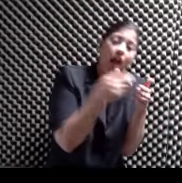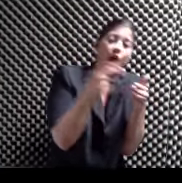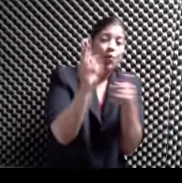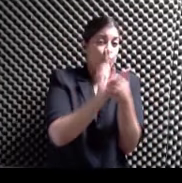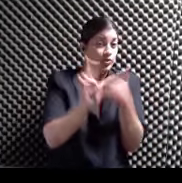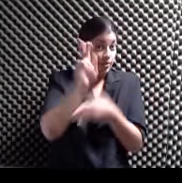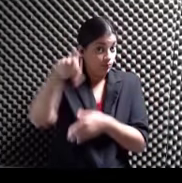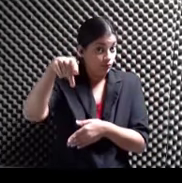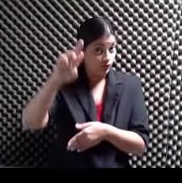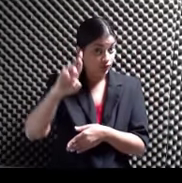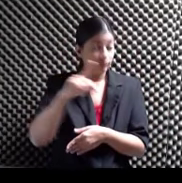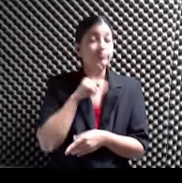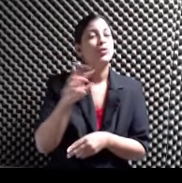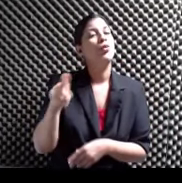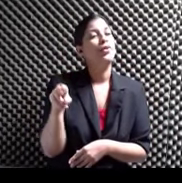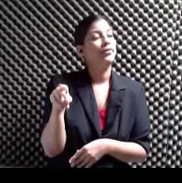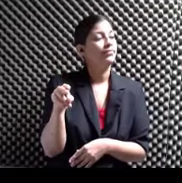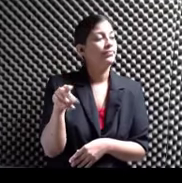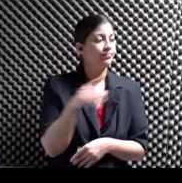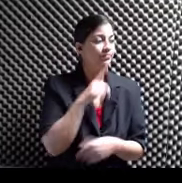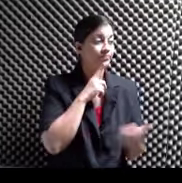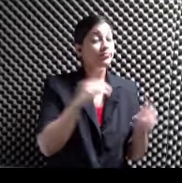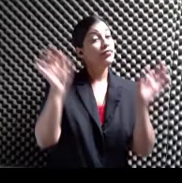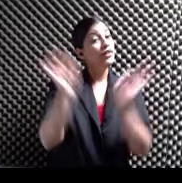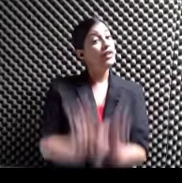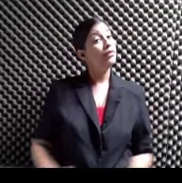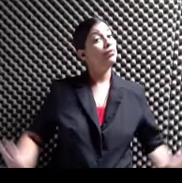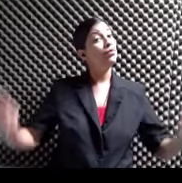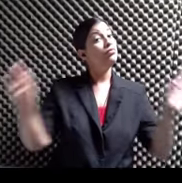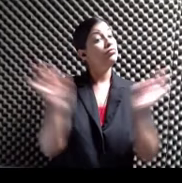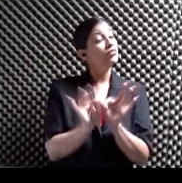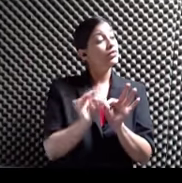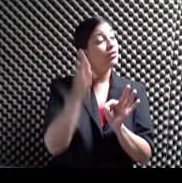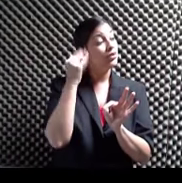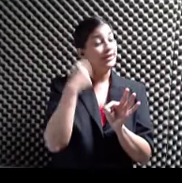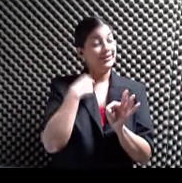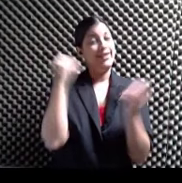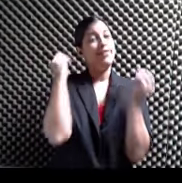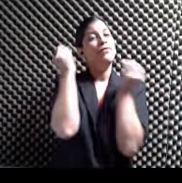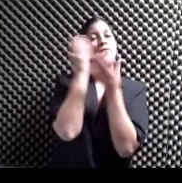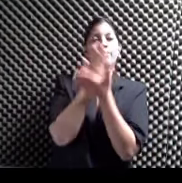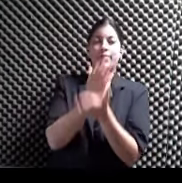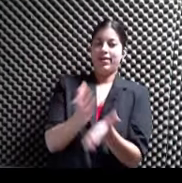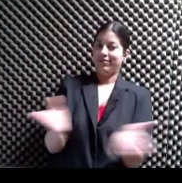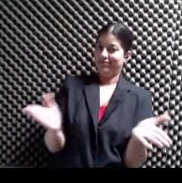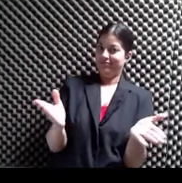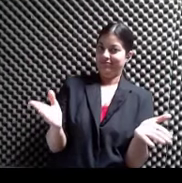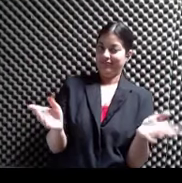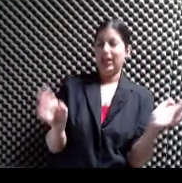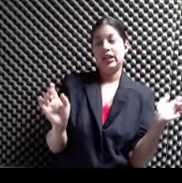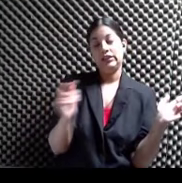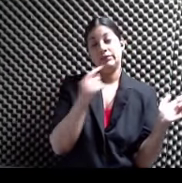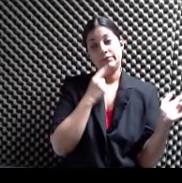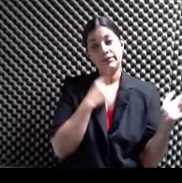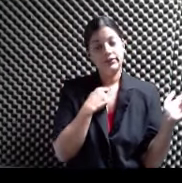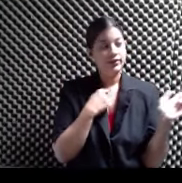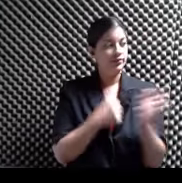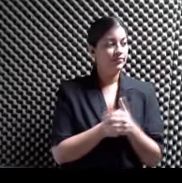Piedras Y es también Bien importante Porque Tengo que informar A ver dónde Tú me corriges Que tú le vas a